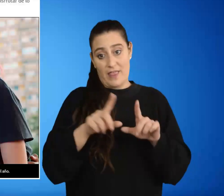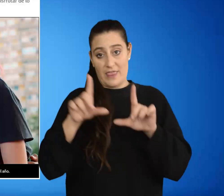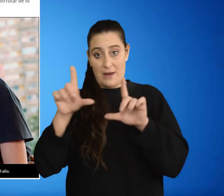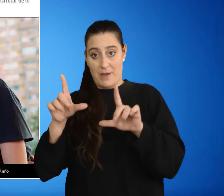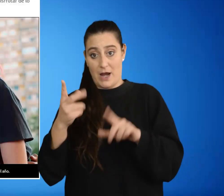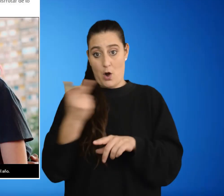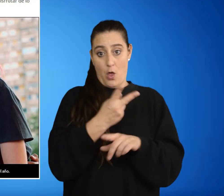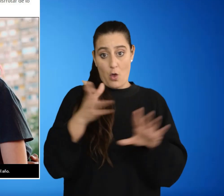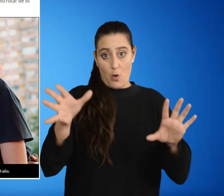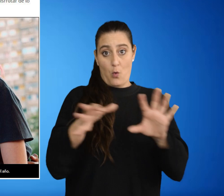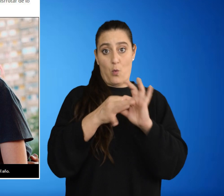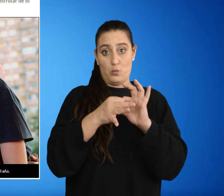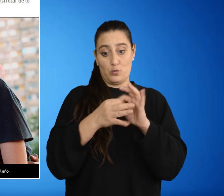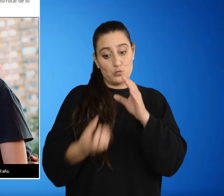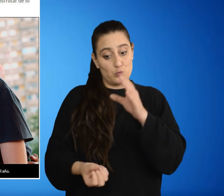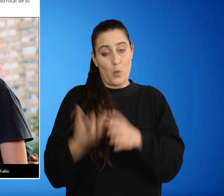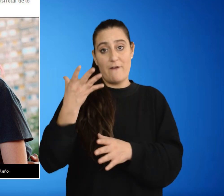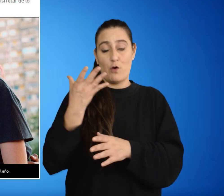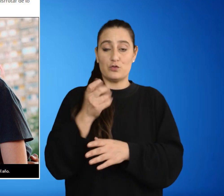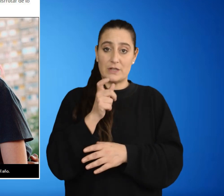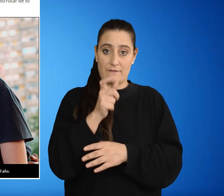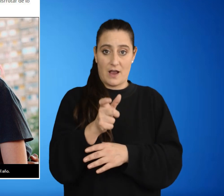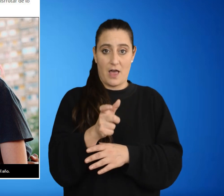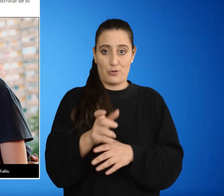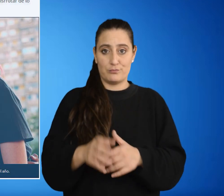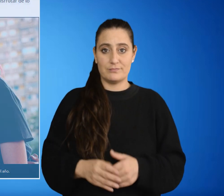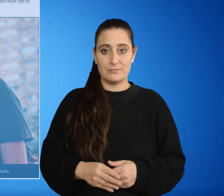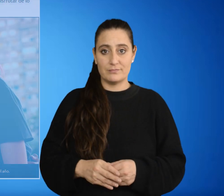es diferente a la imagen y juntos asumen un nuevo significado. a un control de Gracias.